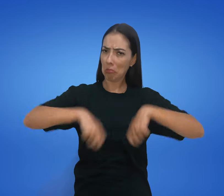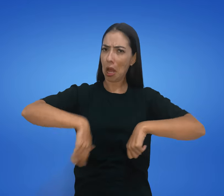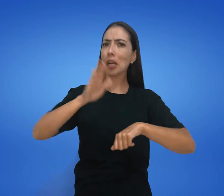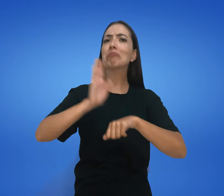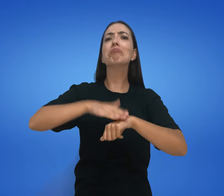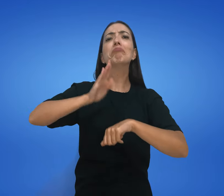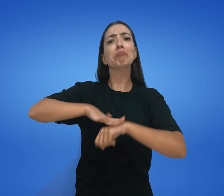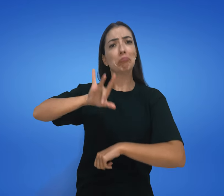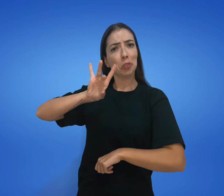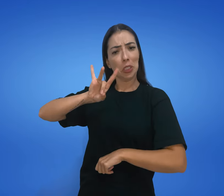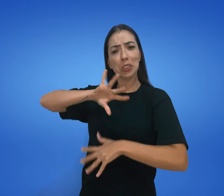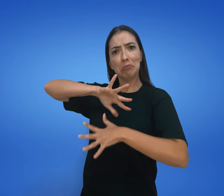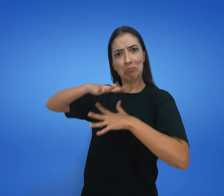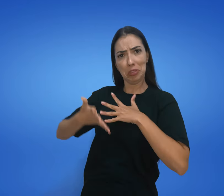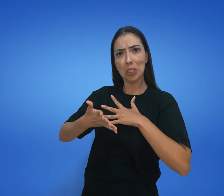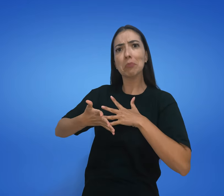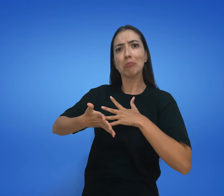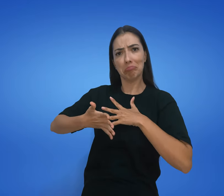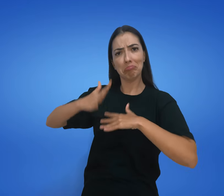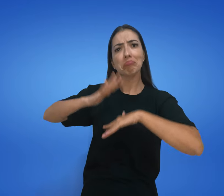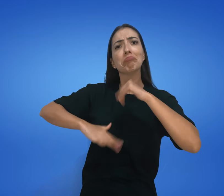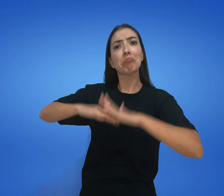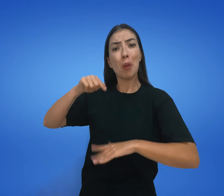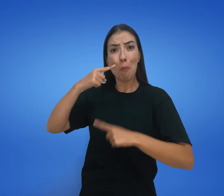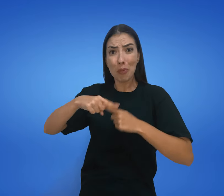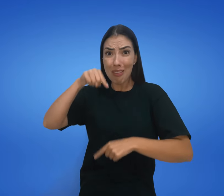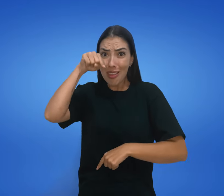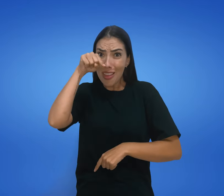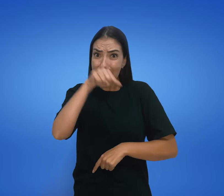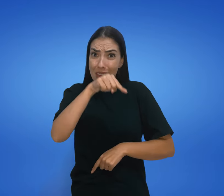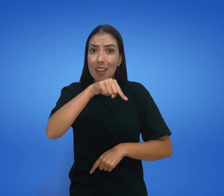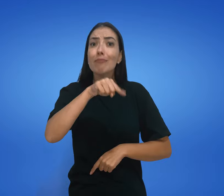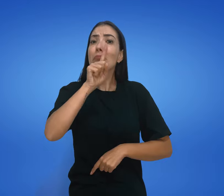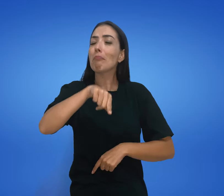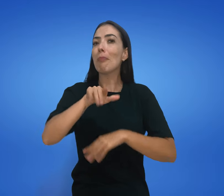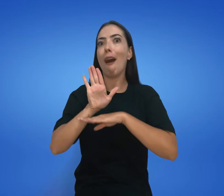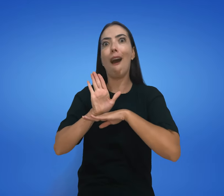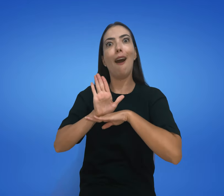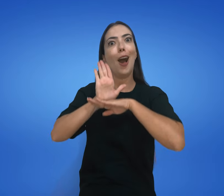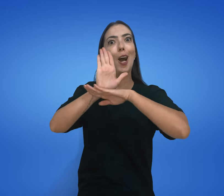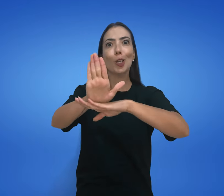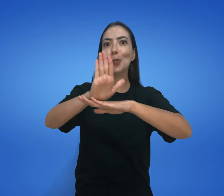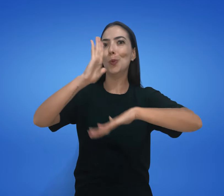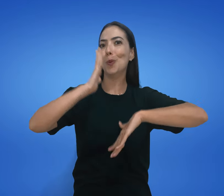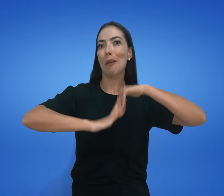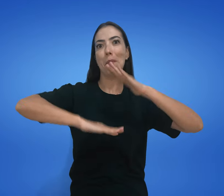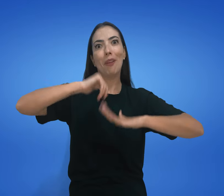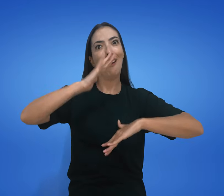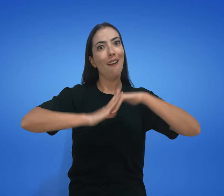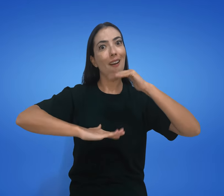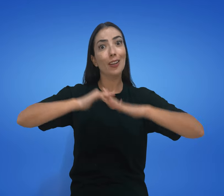Isso vai te ajudar muito na sua prática individual e vai te ajudar muito a se desenvolver.